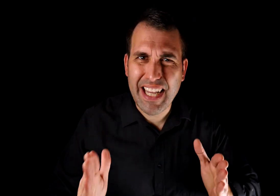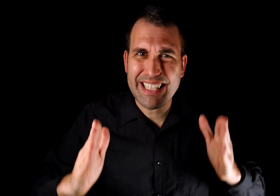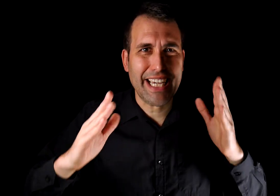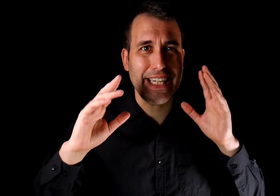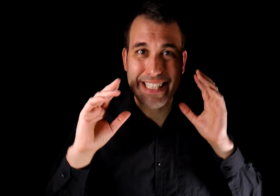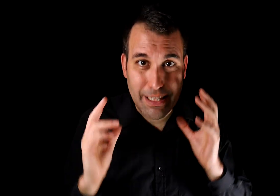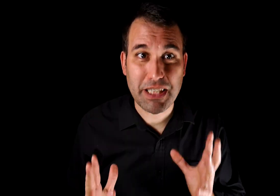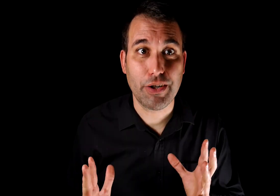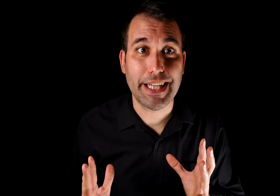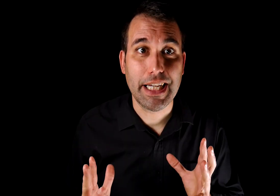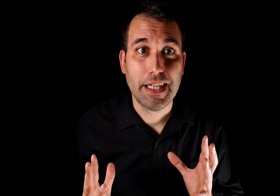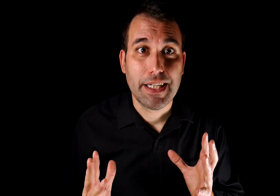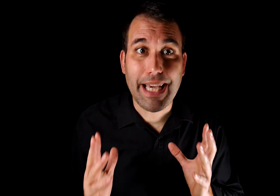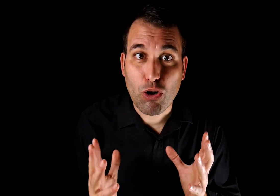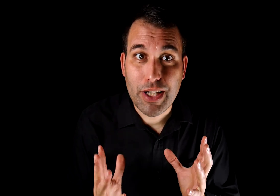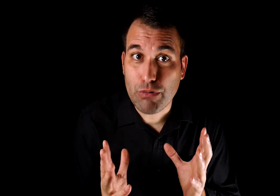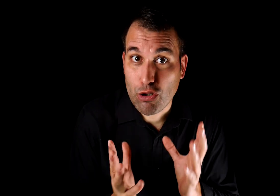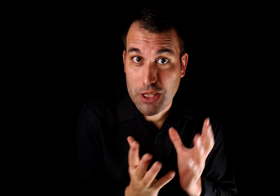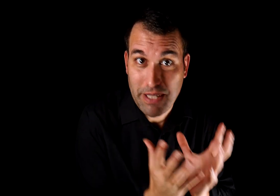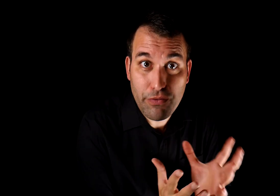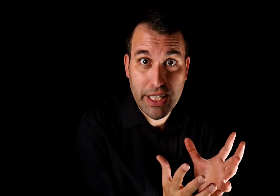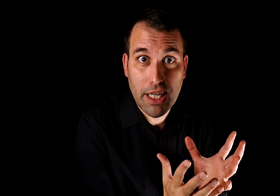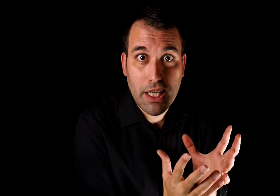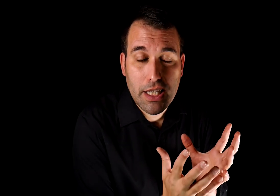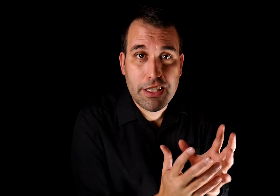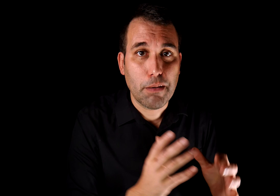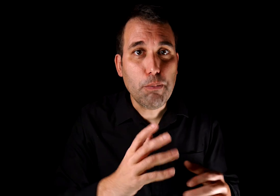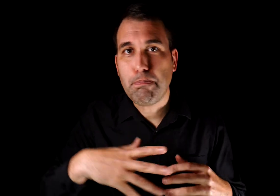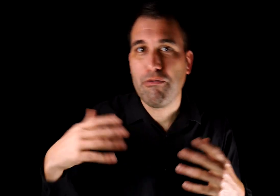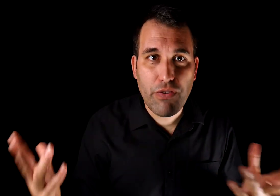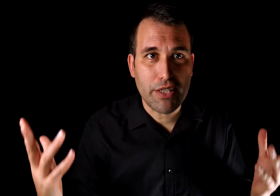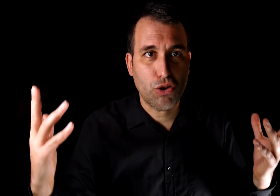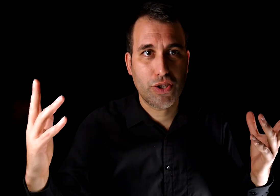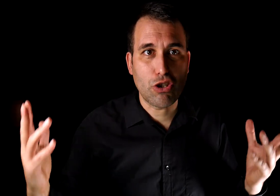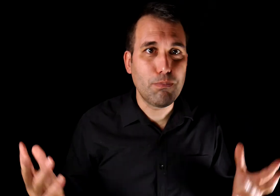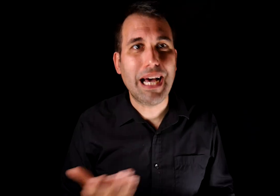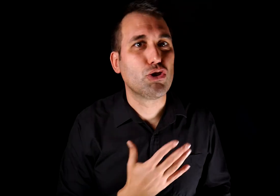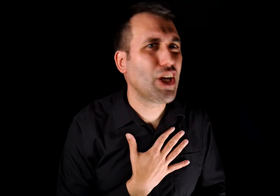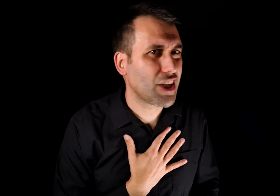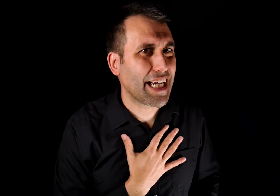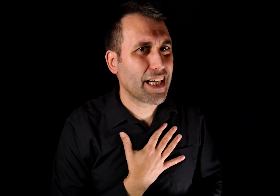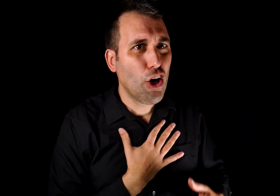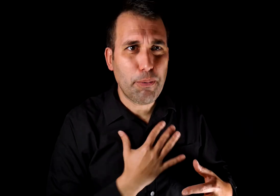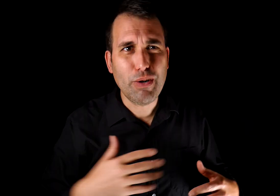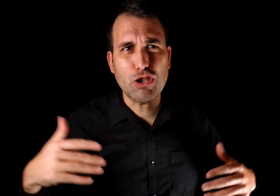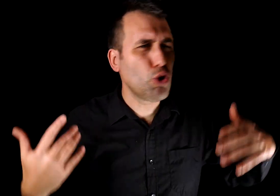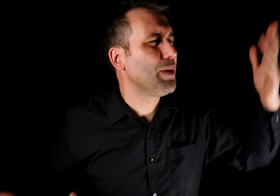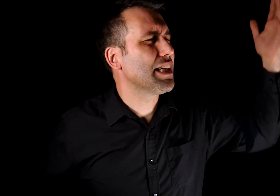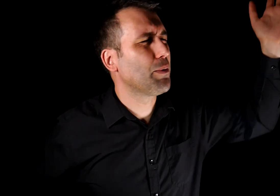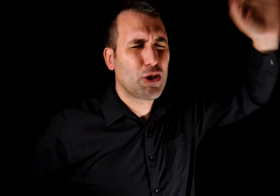fáctica y desapasionada que aborde una cosa específica, sino por un panfleto contra los malos que lo atacan, o por una súplica sobre